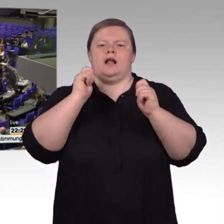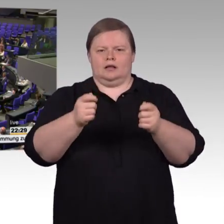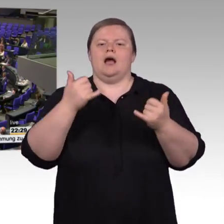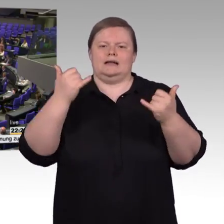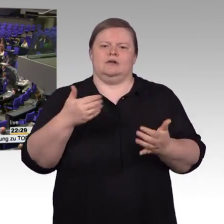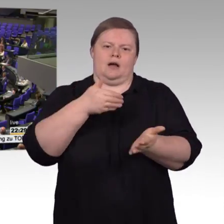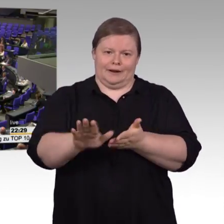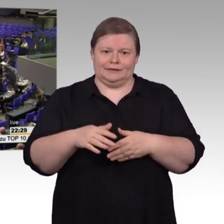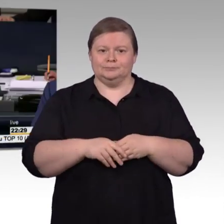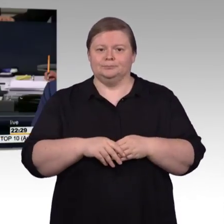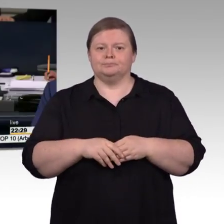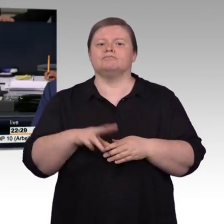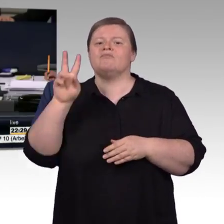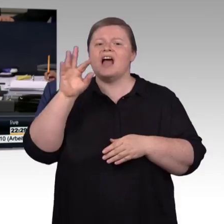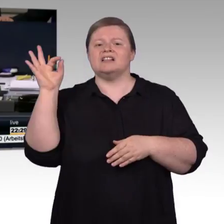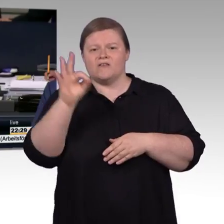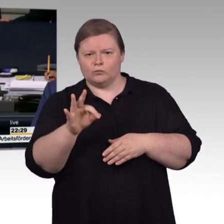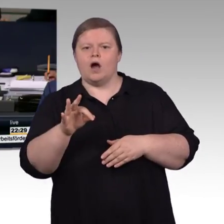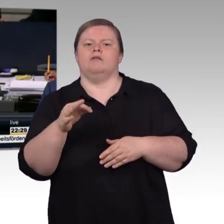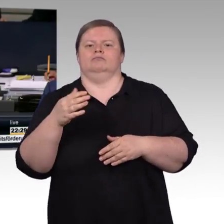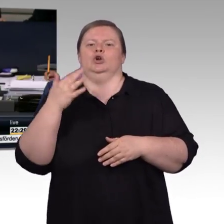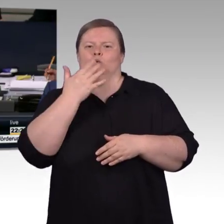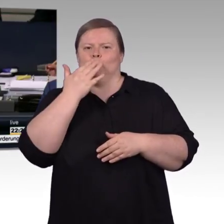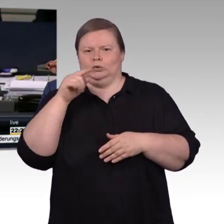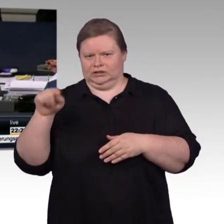SPD, die CDU, CSU, die FDP und die AfD.